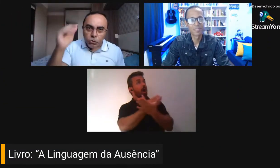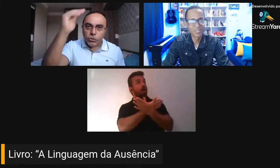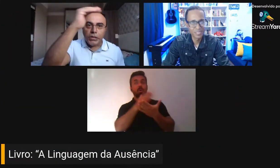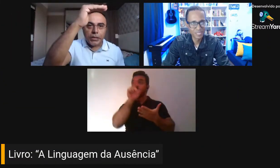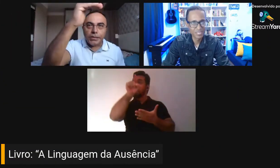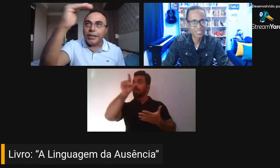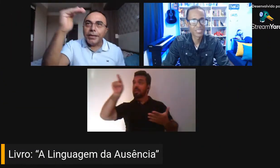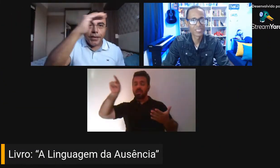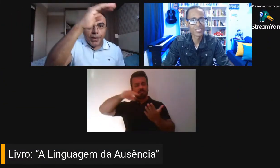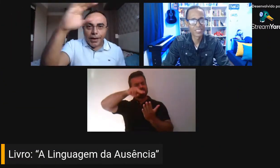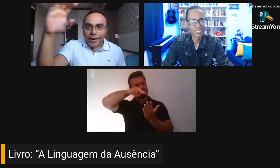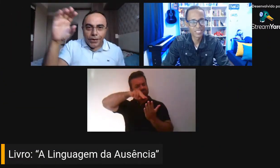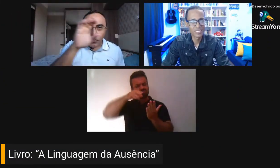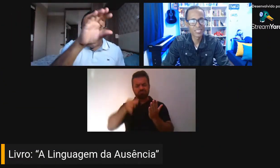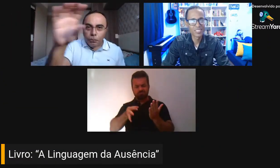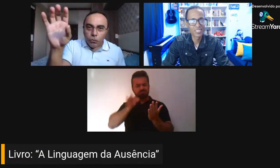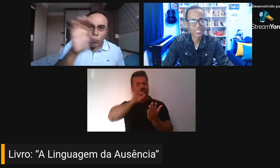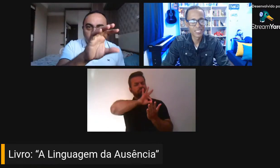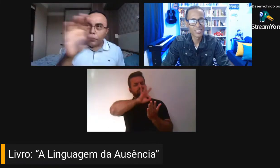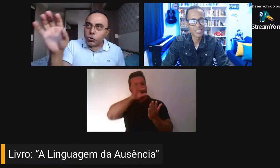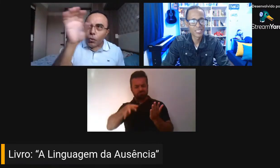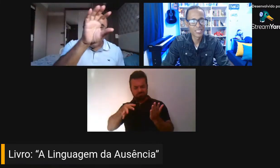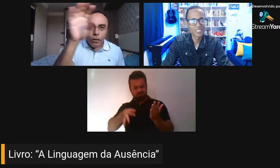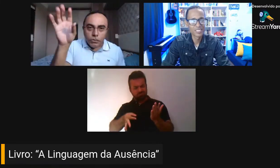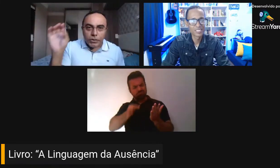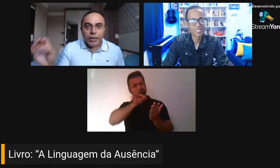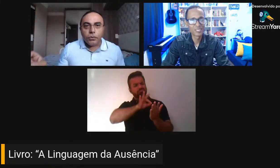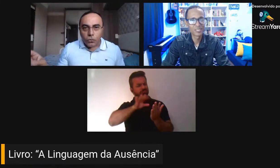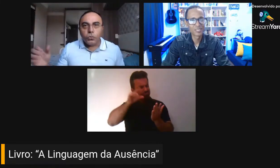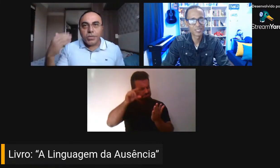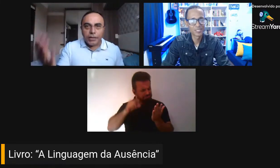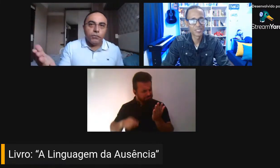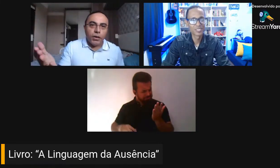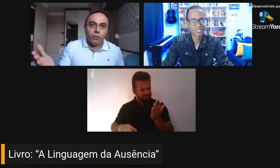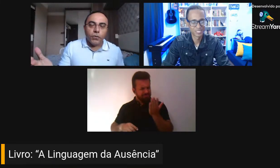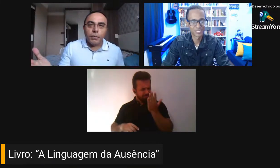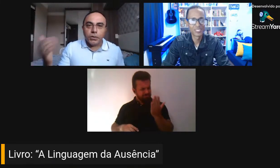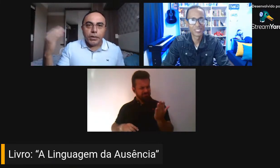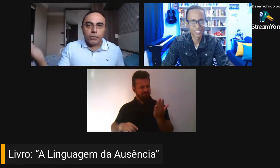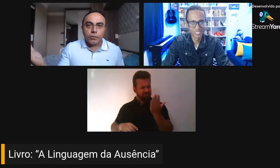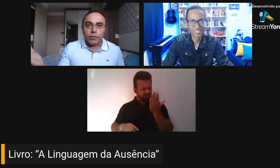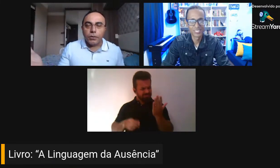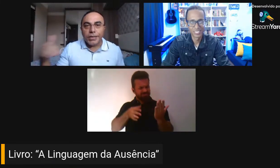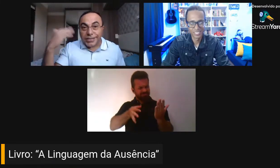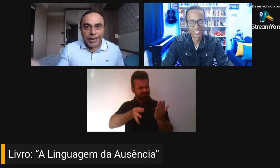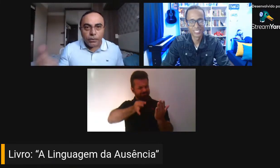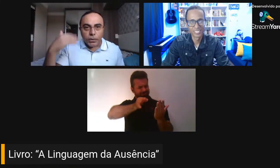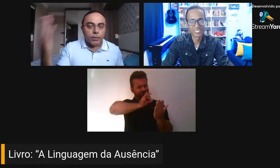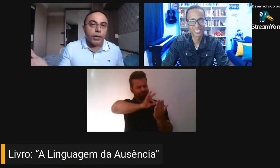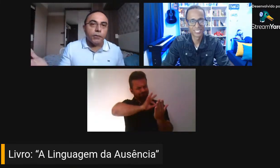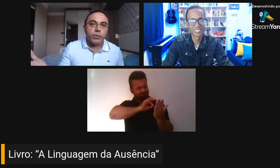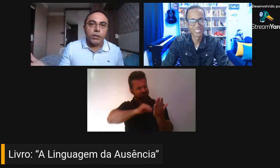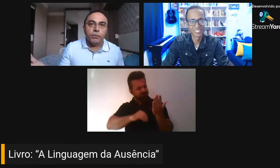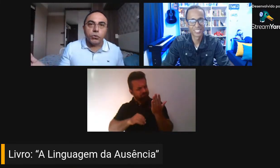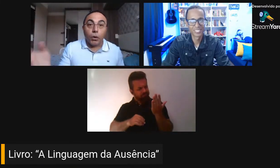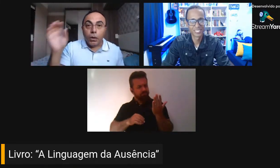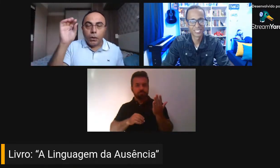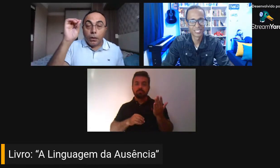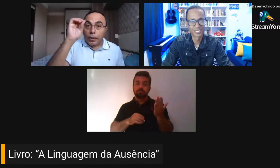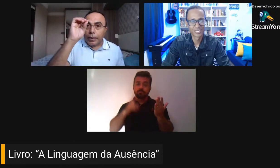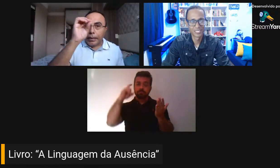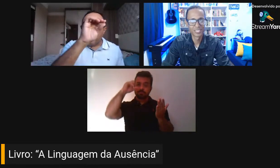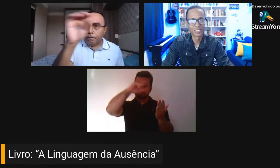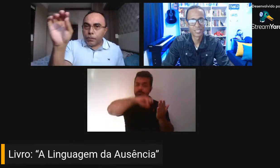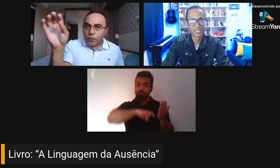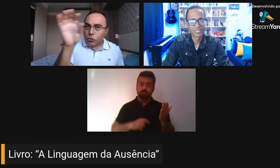fatias, por tiras. O campo visual de quem consegue ver, obviamente, quem não é cego, quem não é deficiente visual,